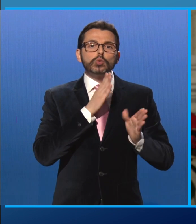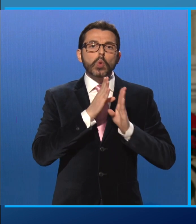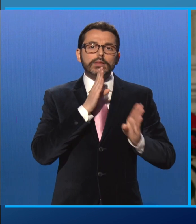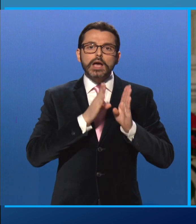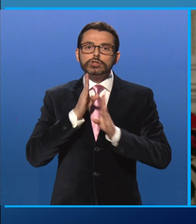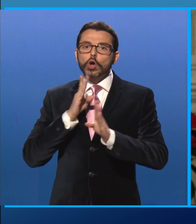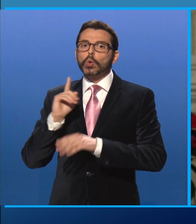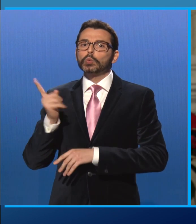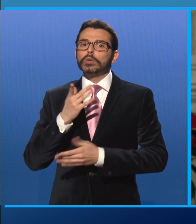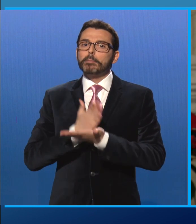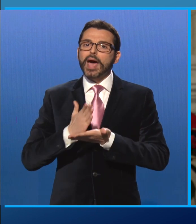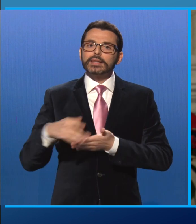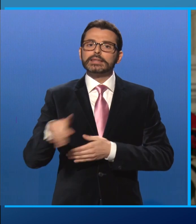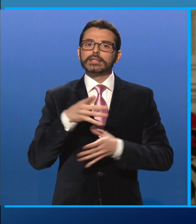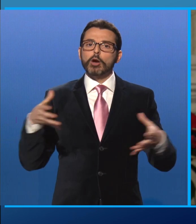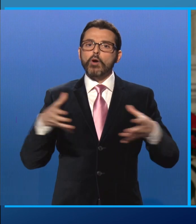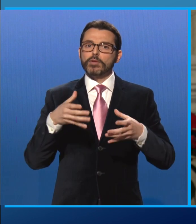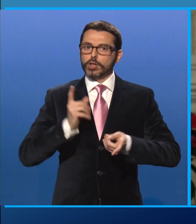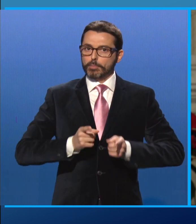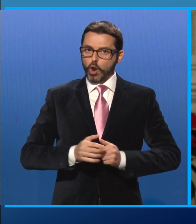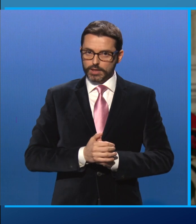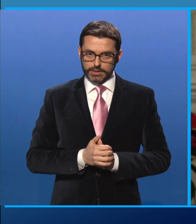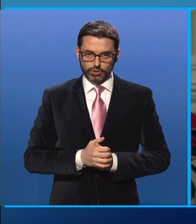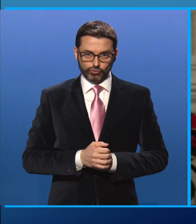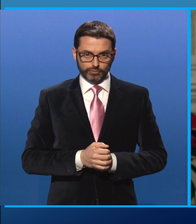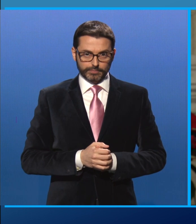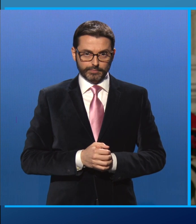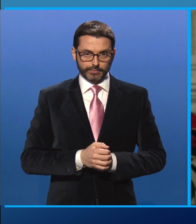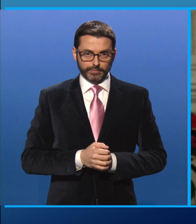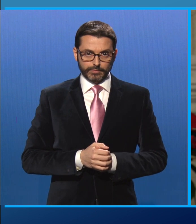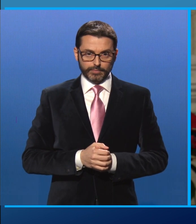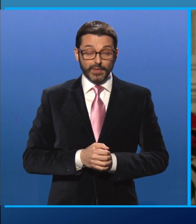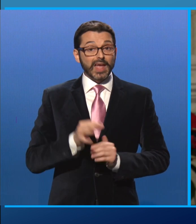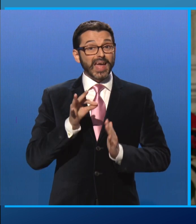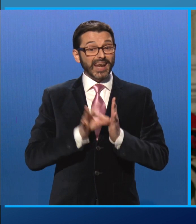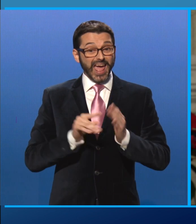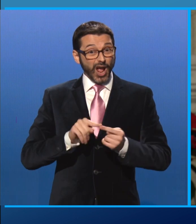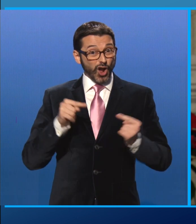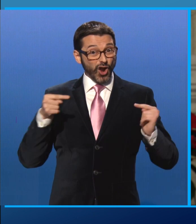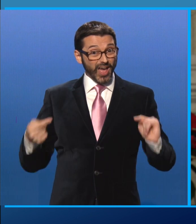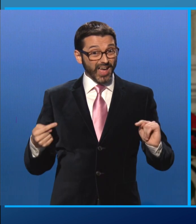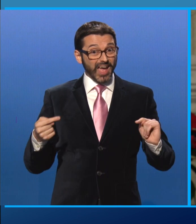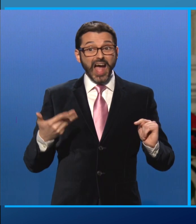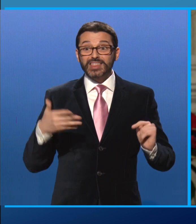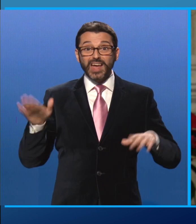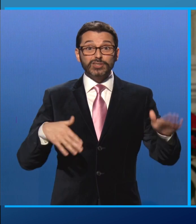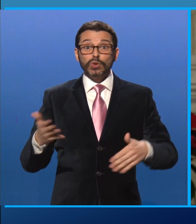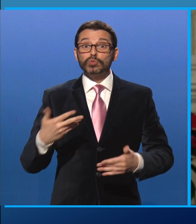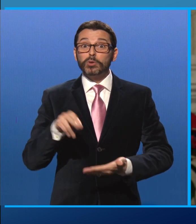movimenti presenti in Parlamento. Con regole contrastanti tra loro, chiamare subito gli elettori al voto sarebbe stato in